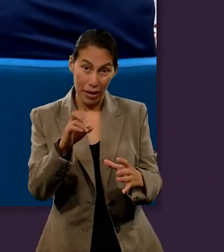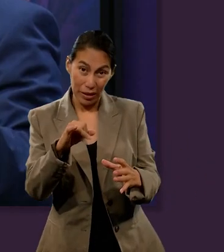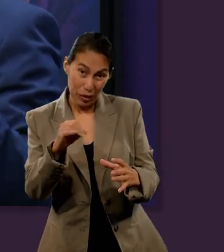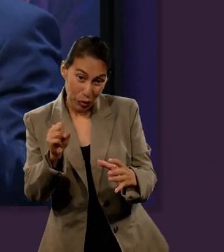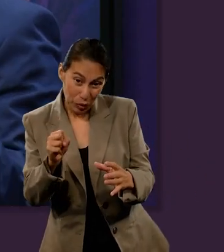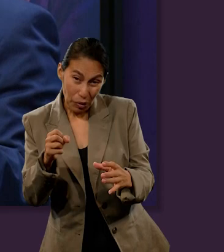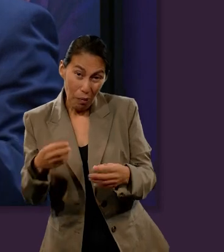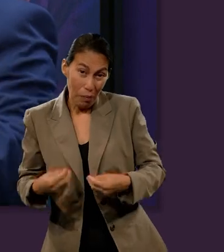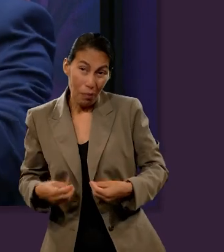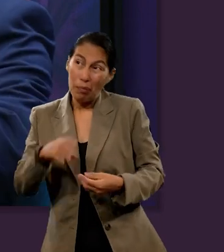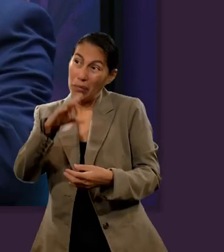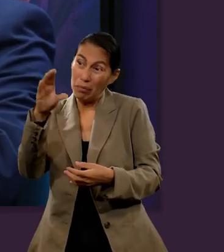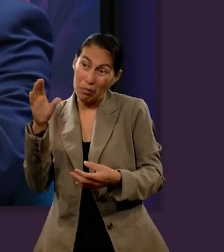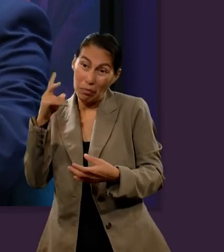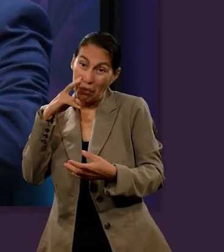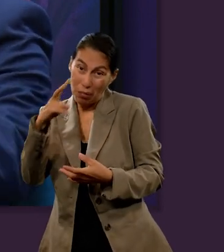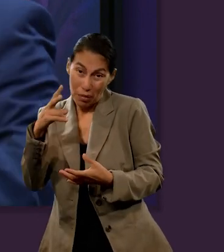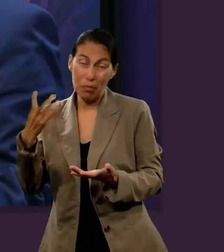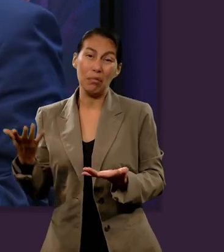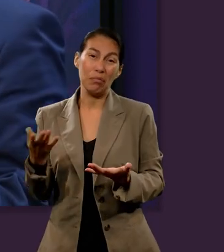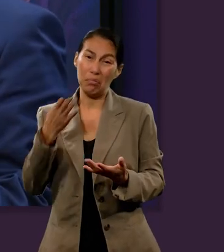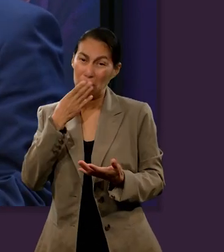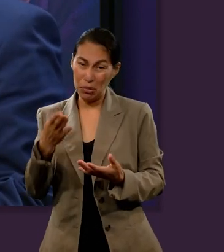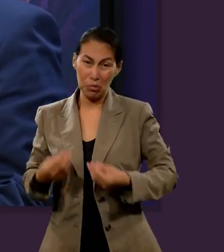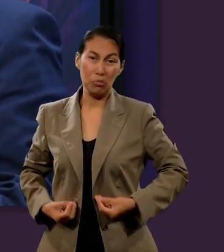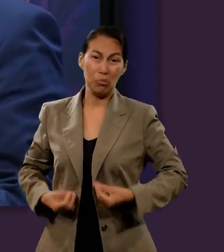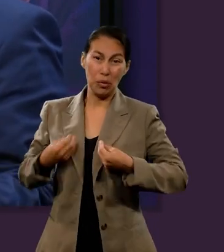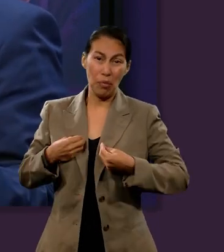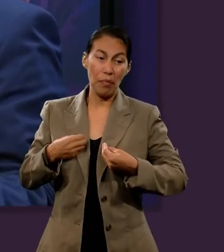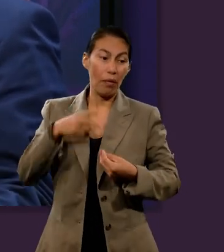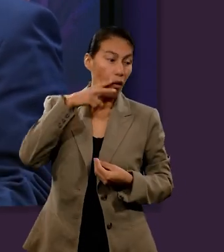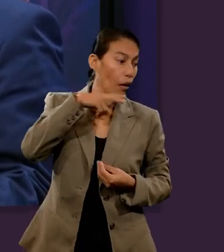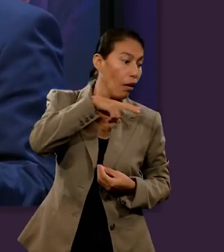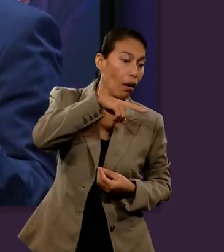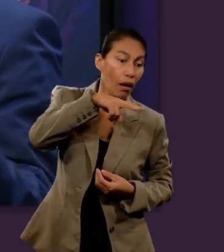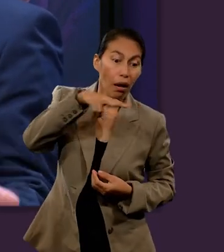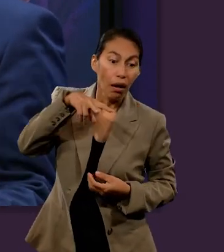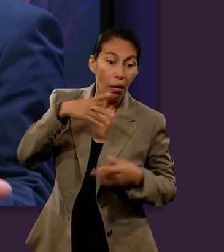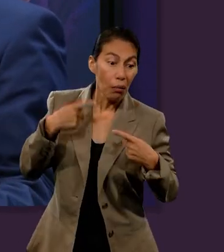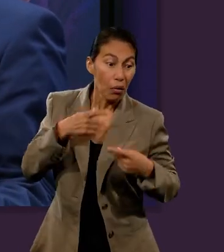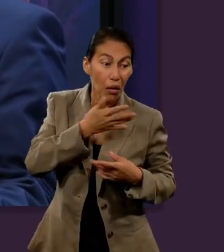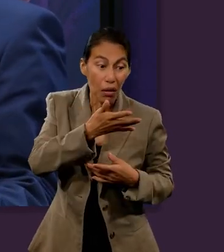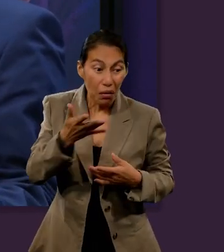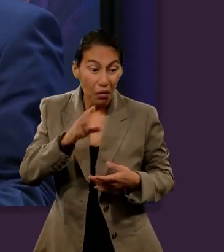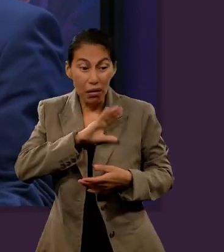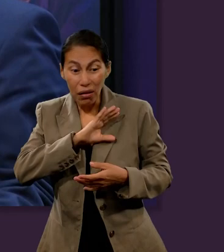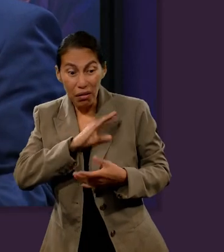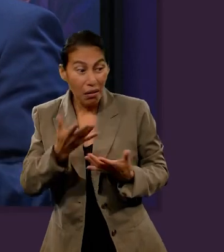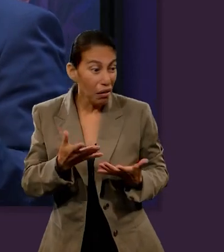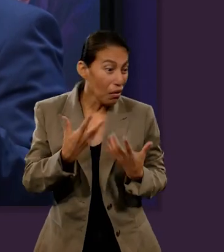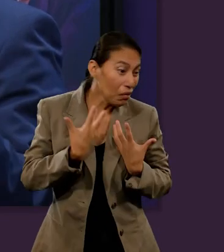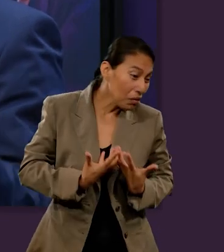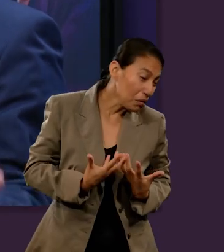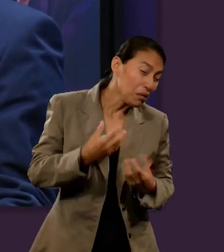está vivo, mientras todo lo que pasa en la tierra igual. Está mucho más feliz que descanse de que ver a sus seres